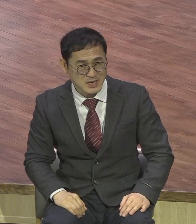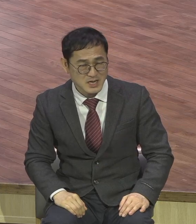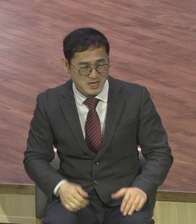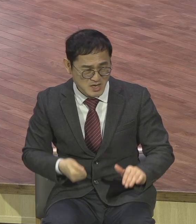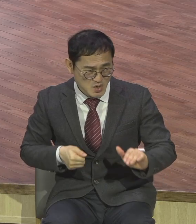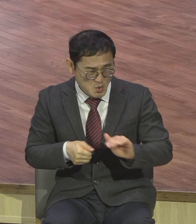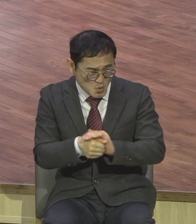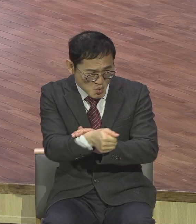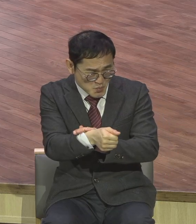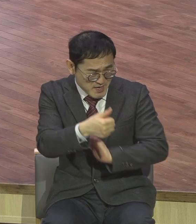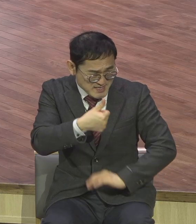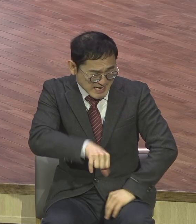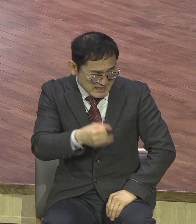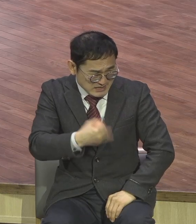그들은 무조건 지옥입니다